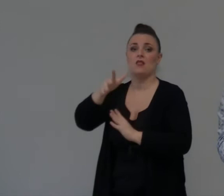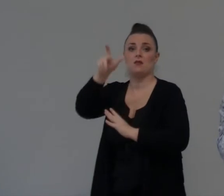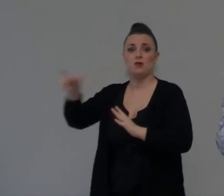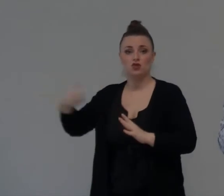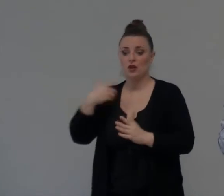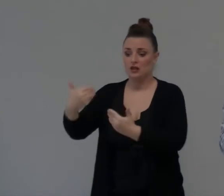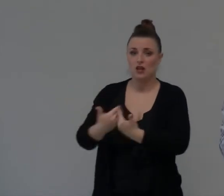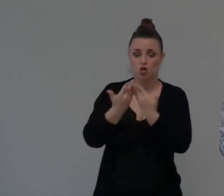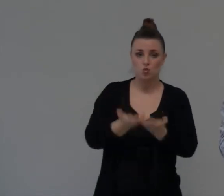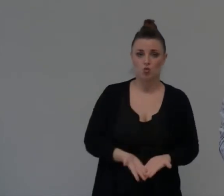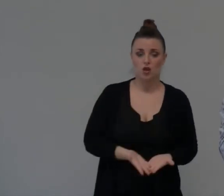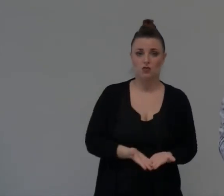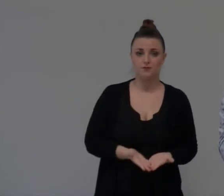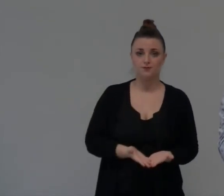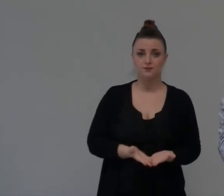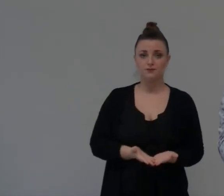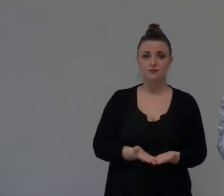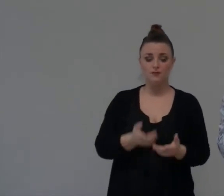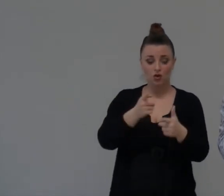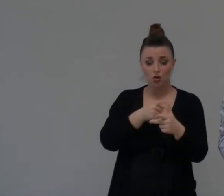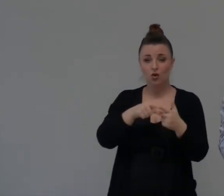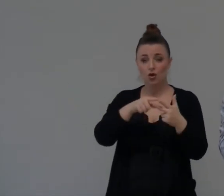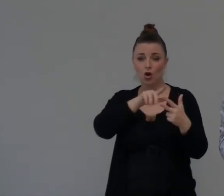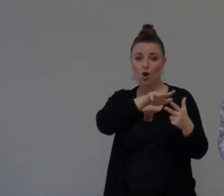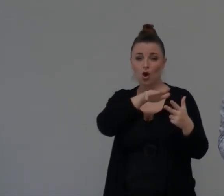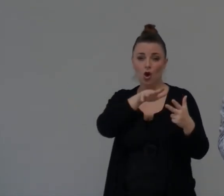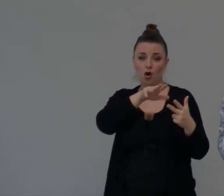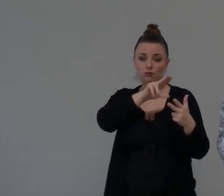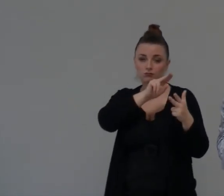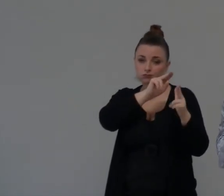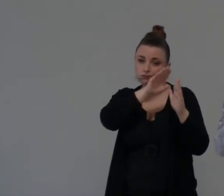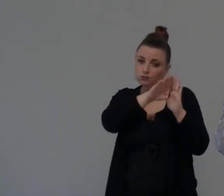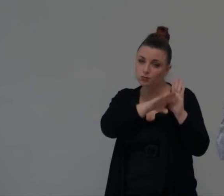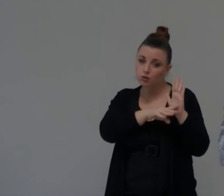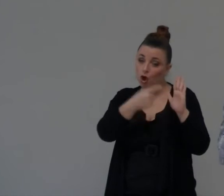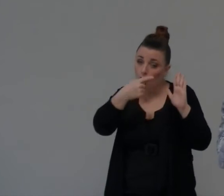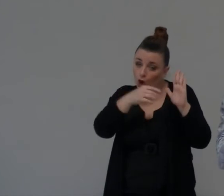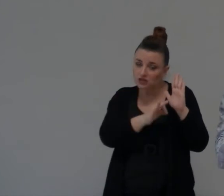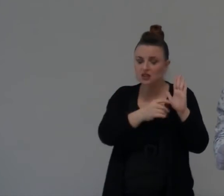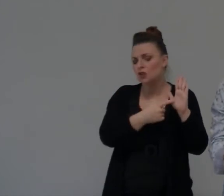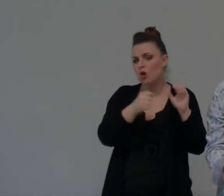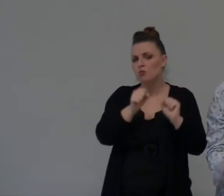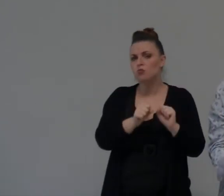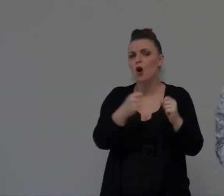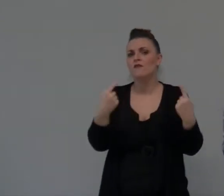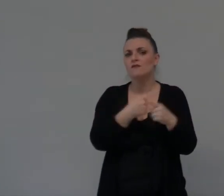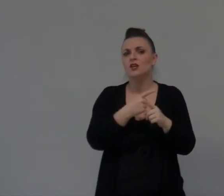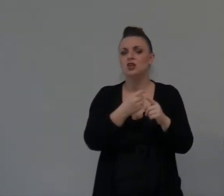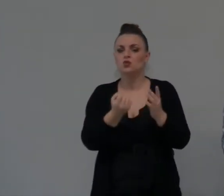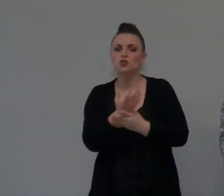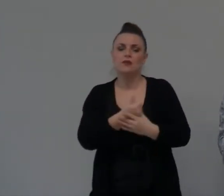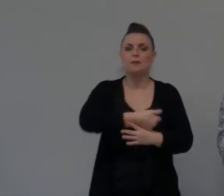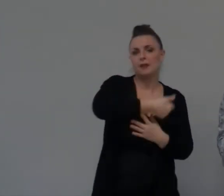Però Non Sempre In Quest'ordine Perché Qualche Molta Dio Ti chiede Di Pregare Affinché